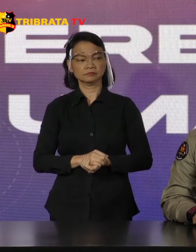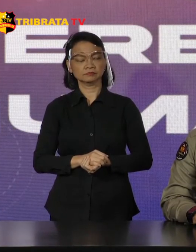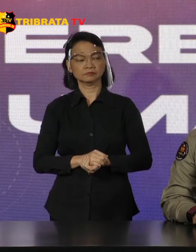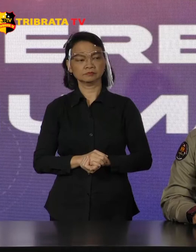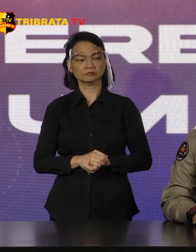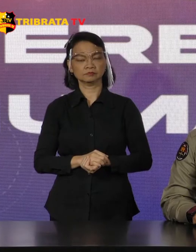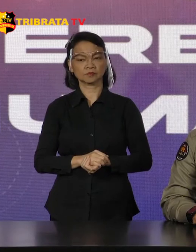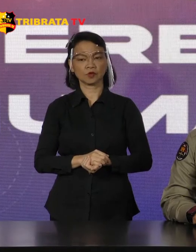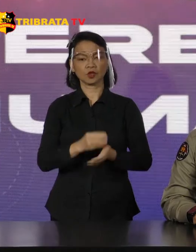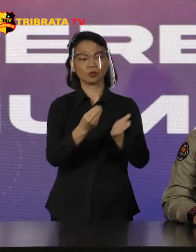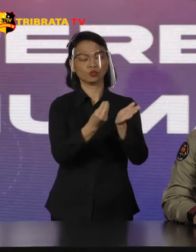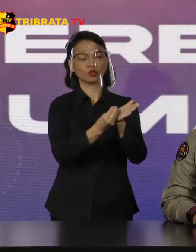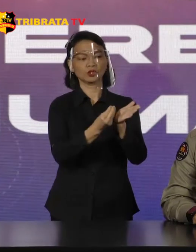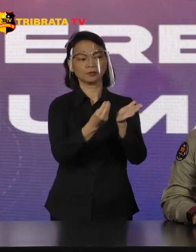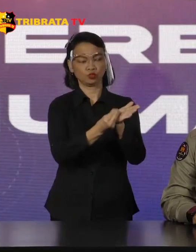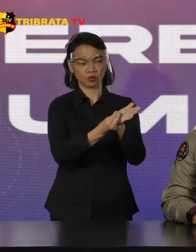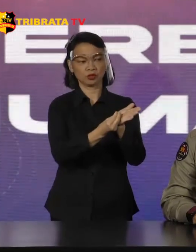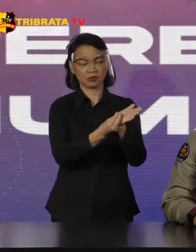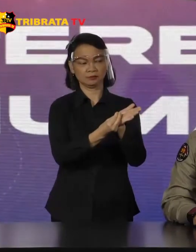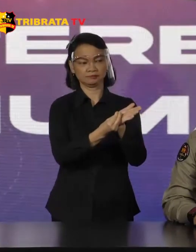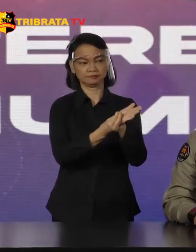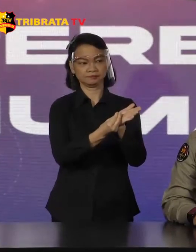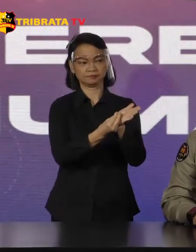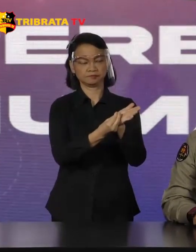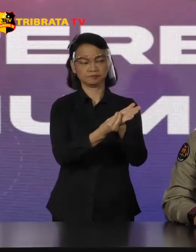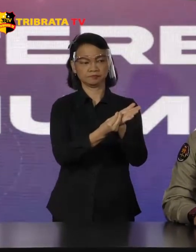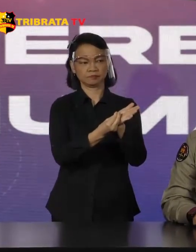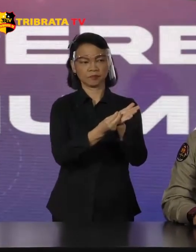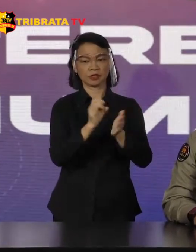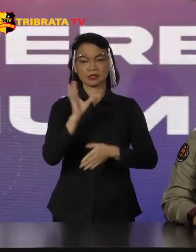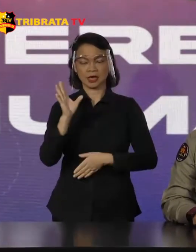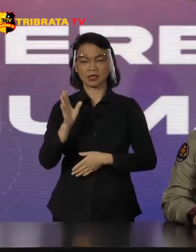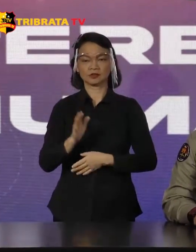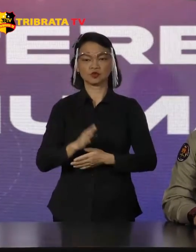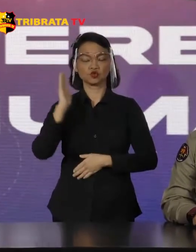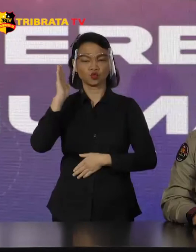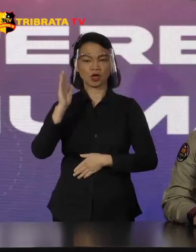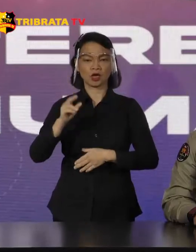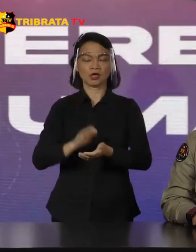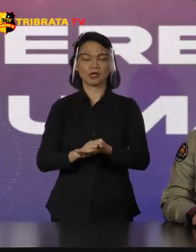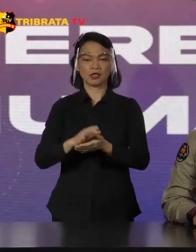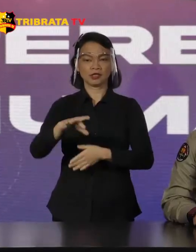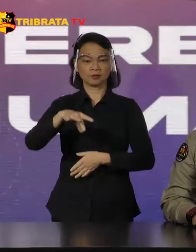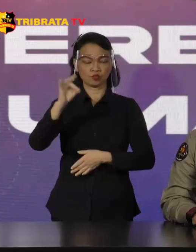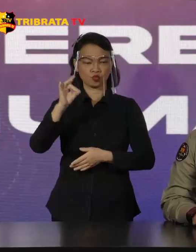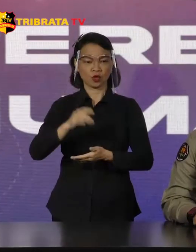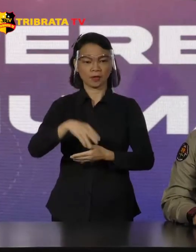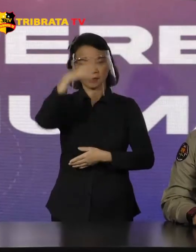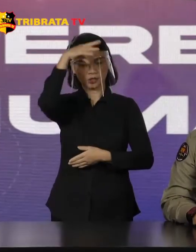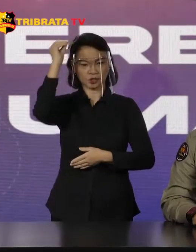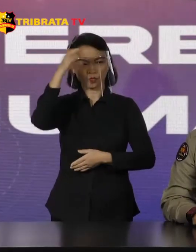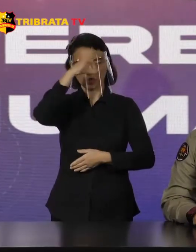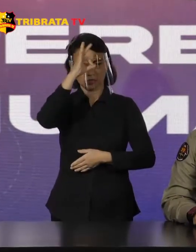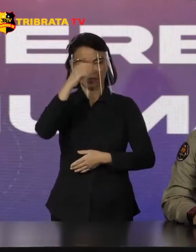Tentunya bukti-bukti, selain yang telah ditemukan oleh penyidik Baris Kirpori Kita